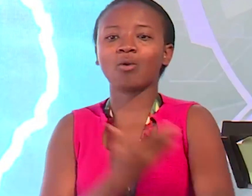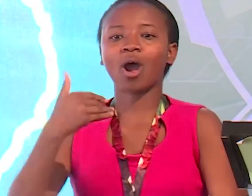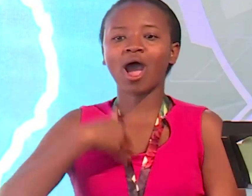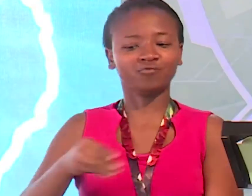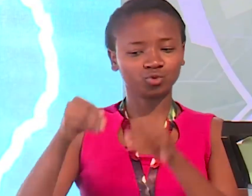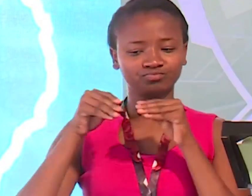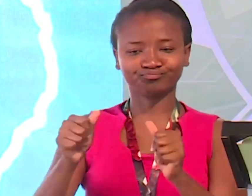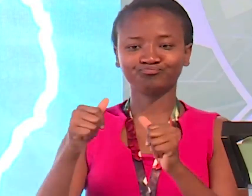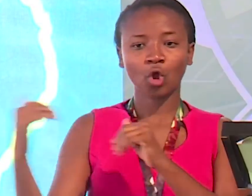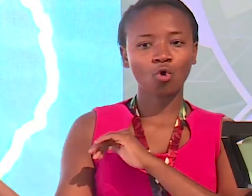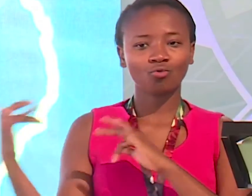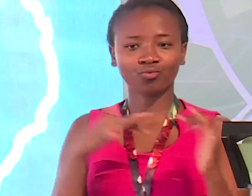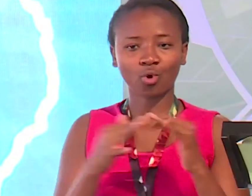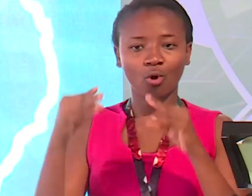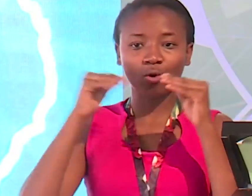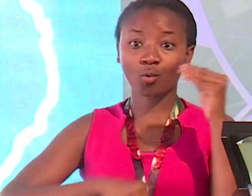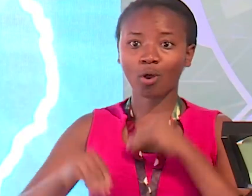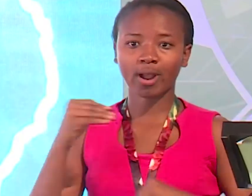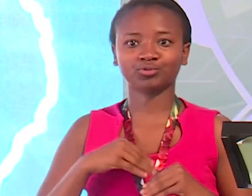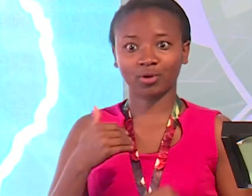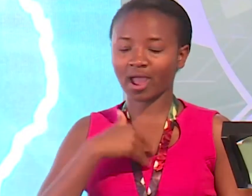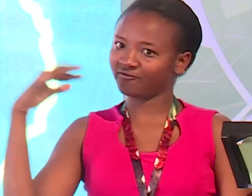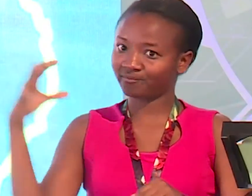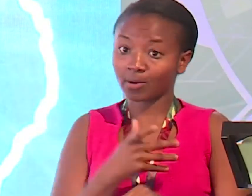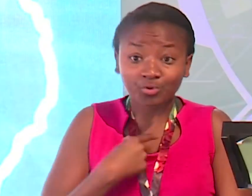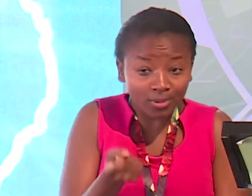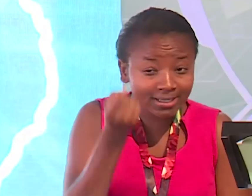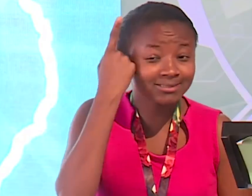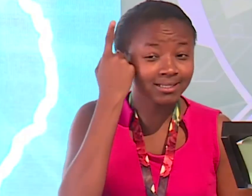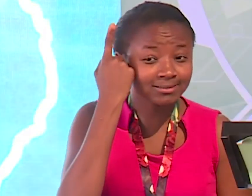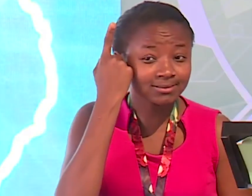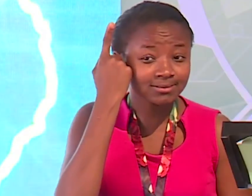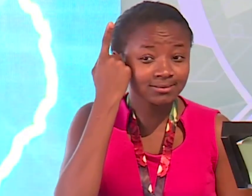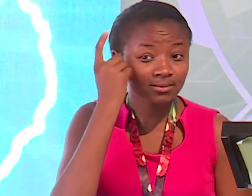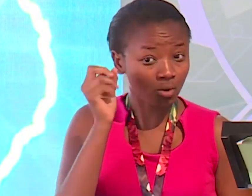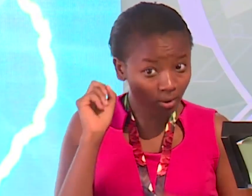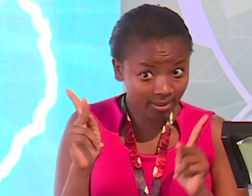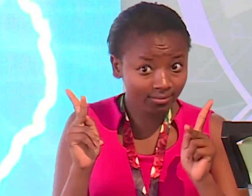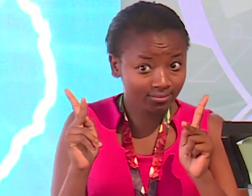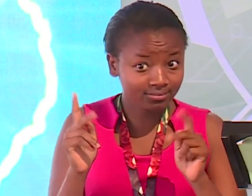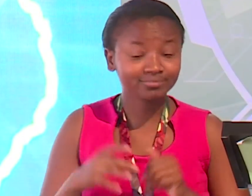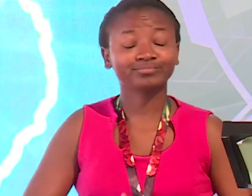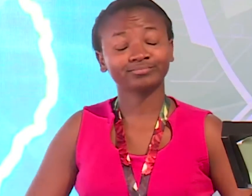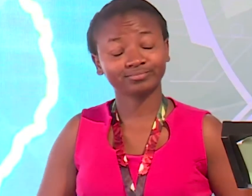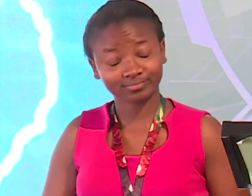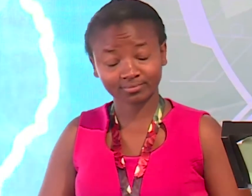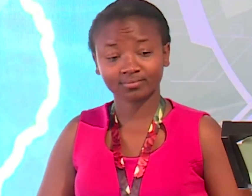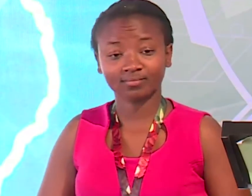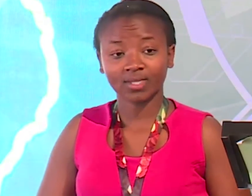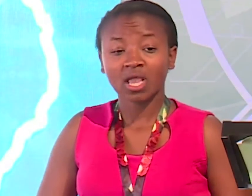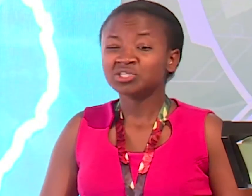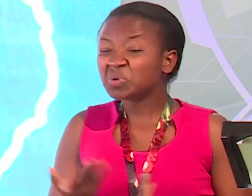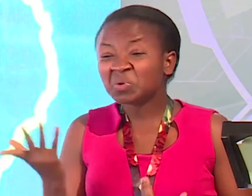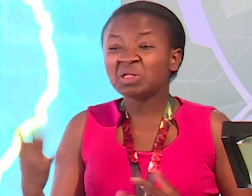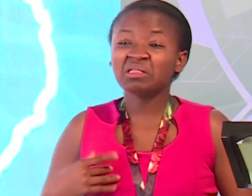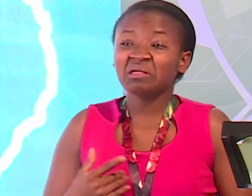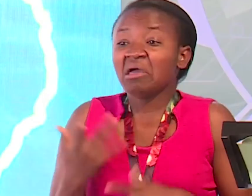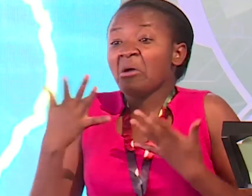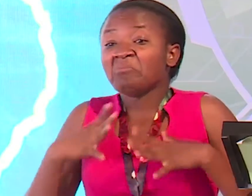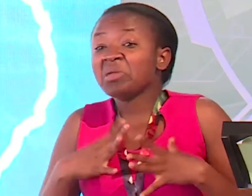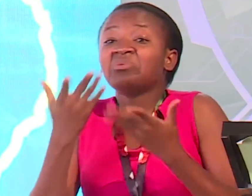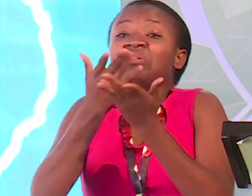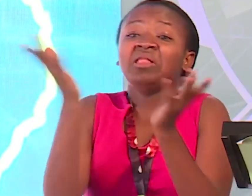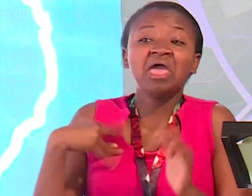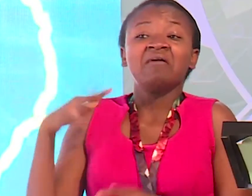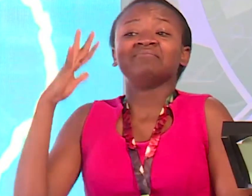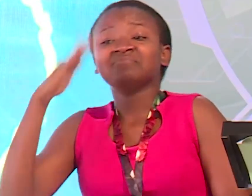kutekeleza hiyo kazi Tuneleloa na wenzango Ok So hii mambo ya kila mutu